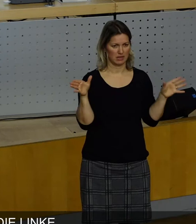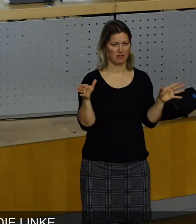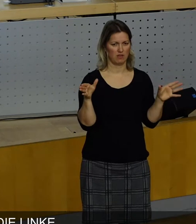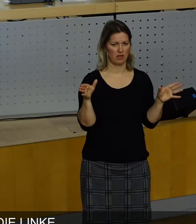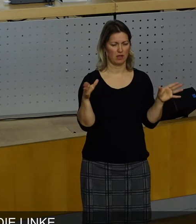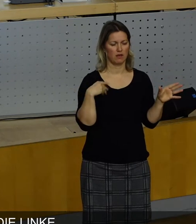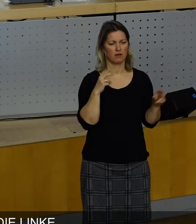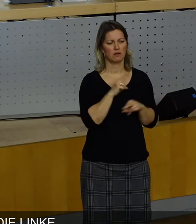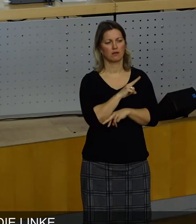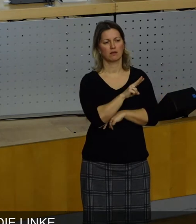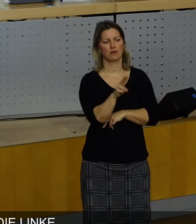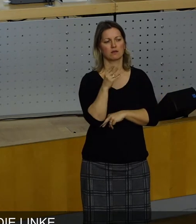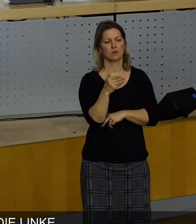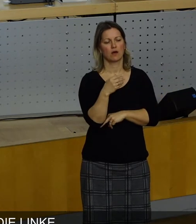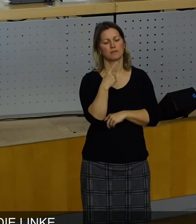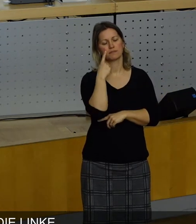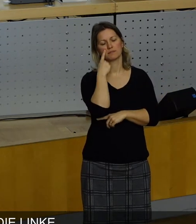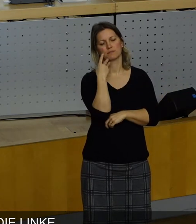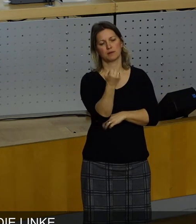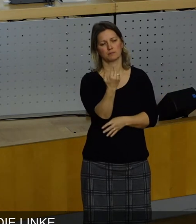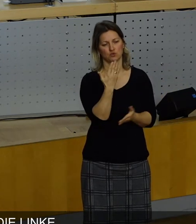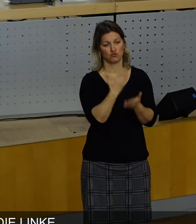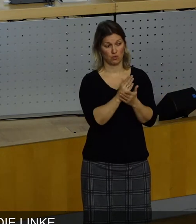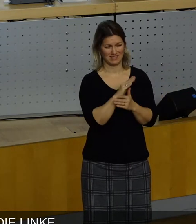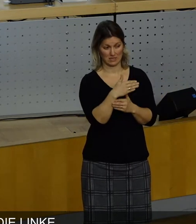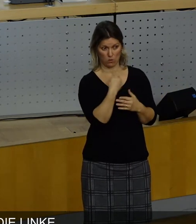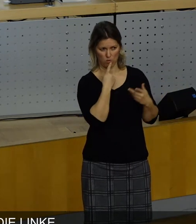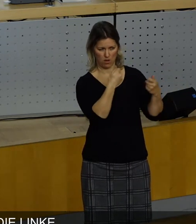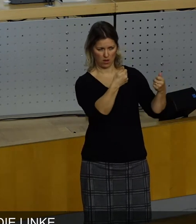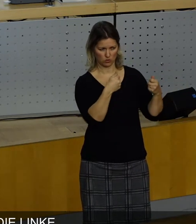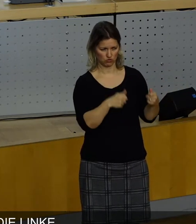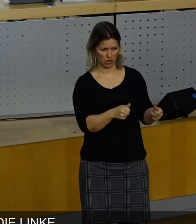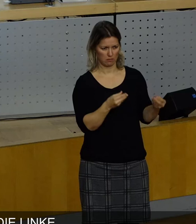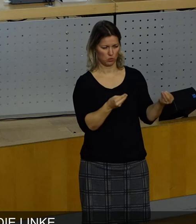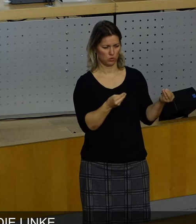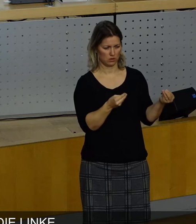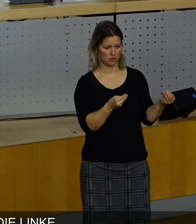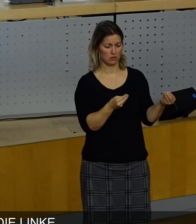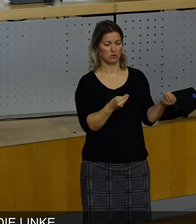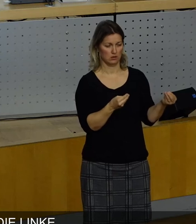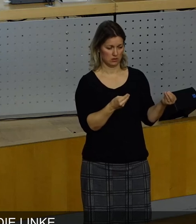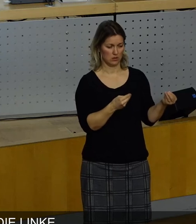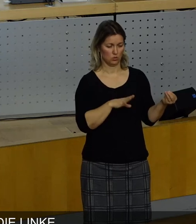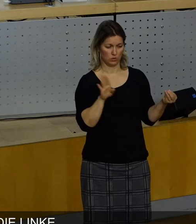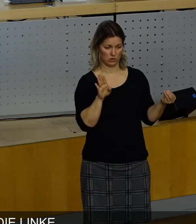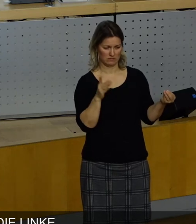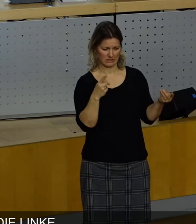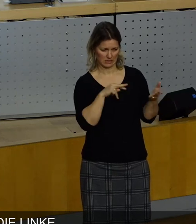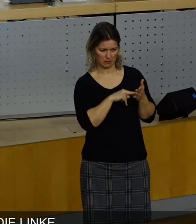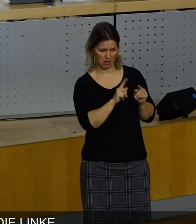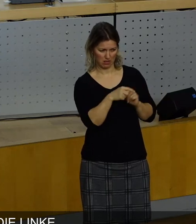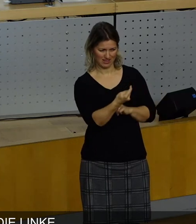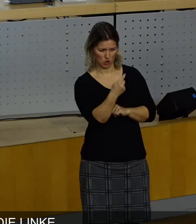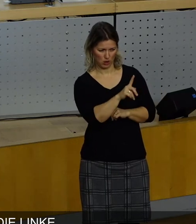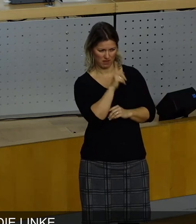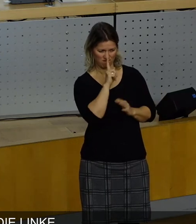man fest, dass bereits jetzt mit dieser Ausschreibung und der dann erfolgenden Wahl des